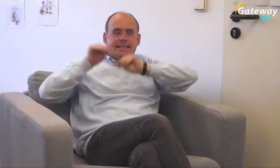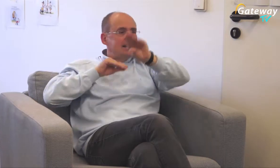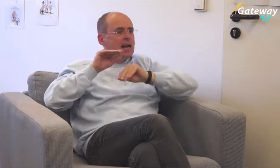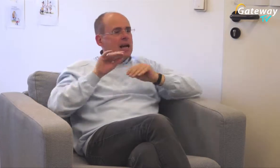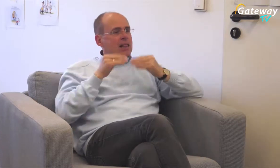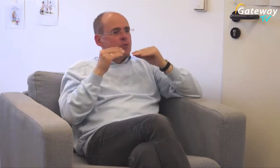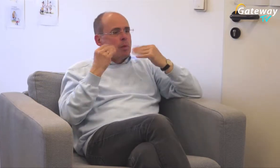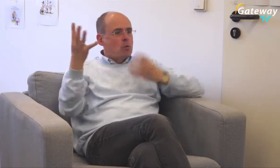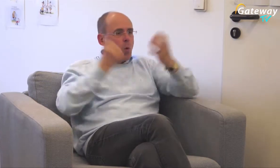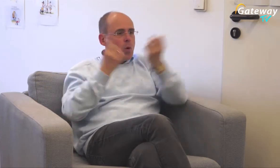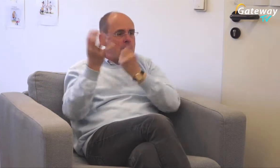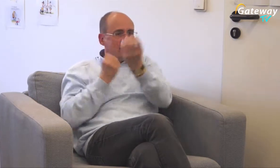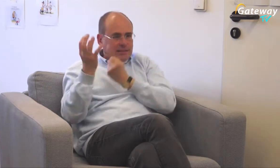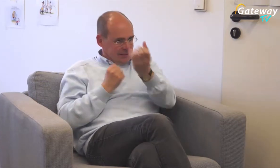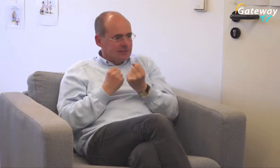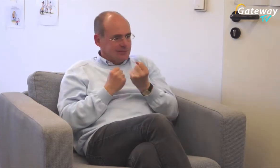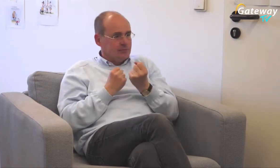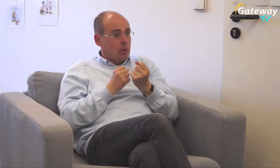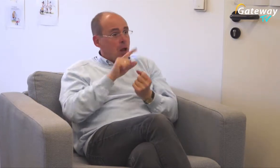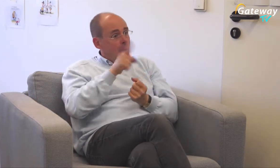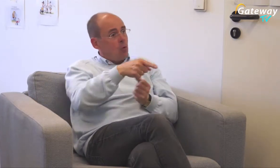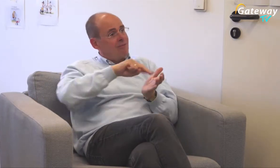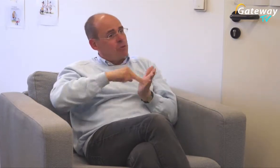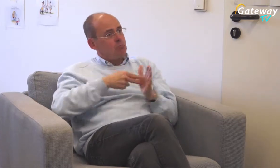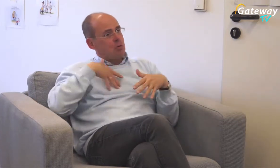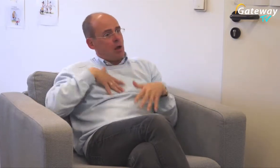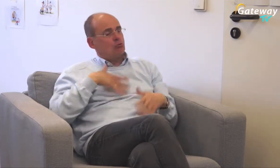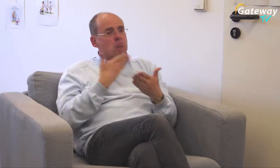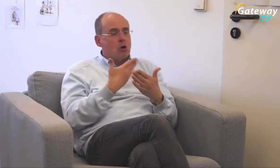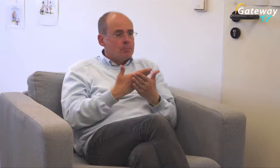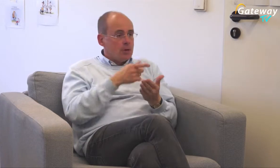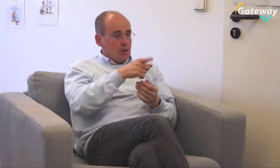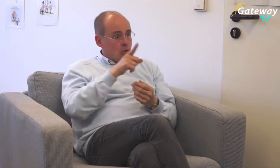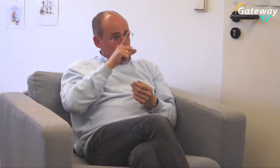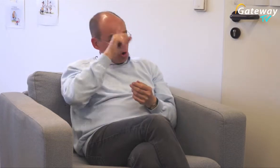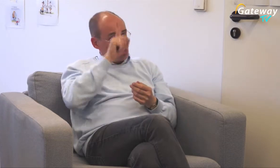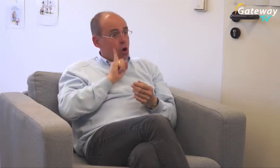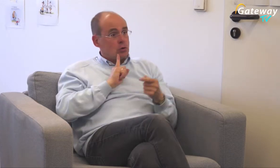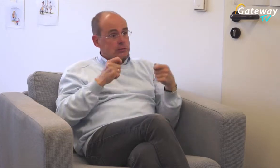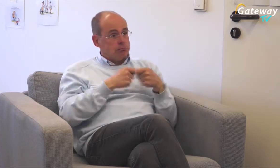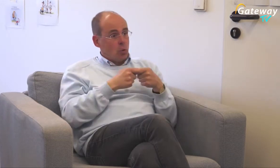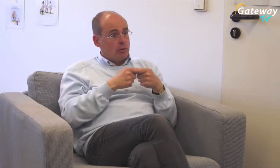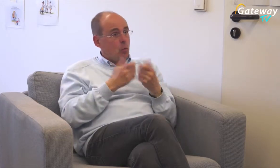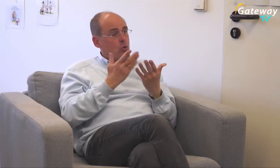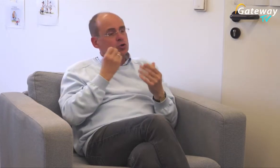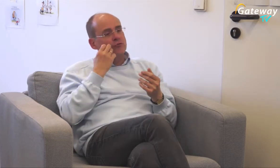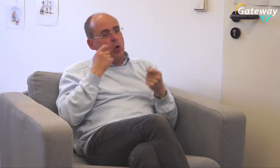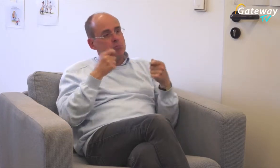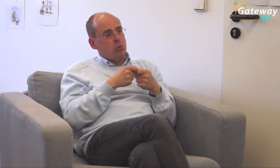Also wenn Betroffene kommen, dann organisieren sie die Sachen, holen Informationen und so Aber machen sie auch so, dass sie für sich selber